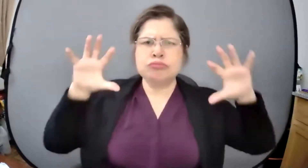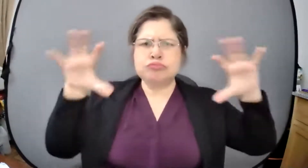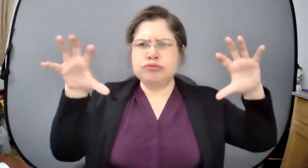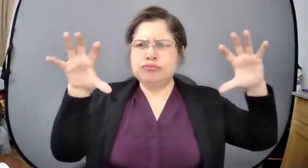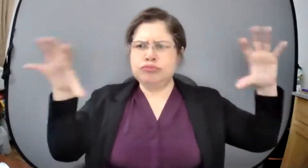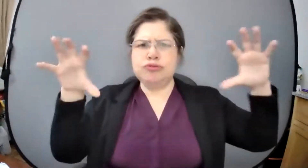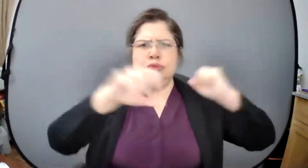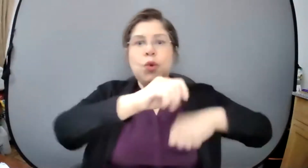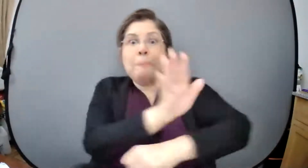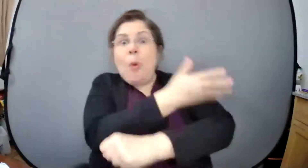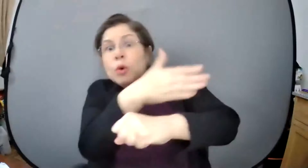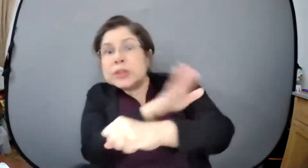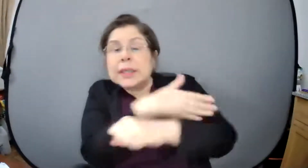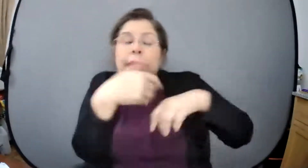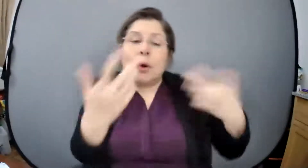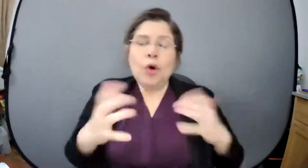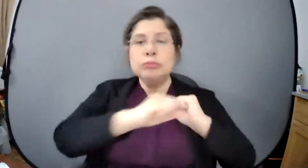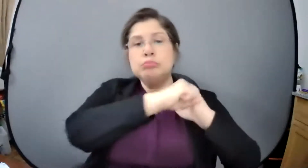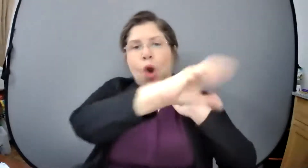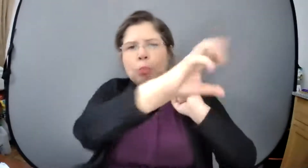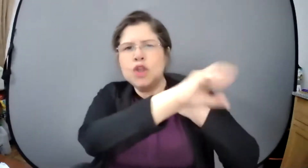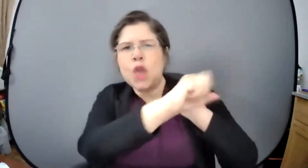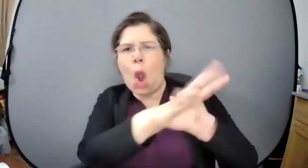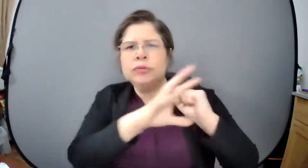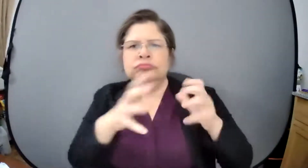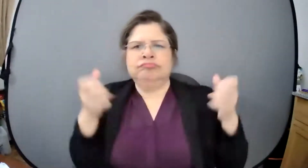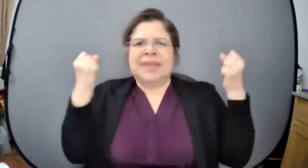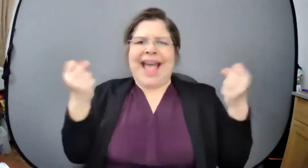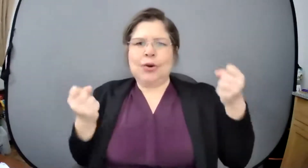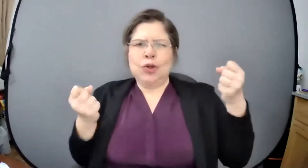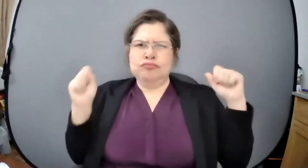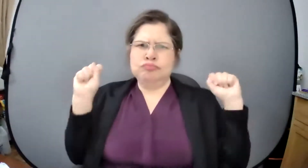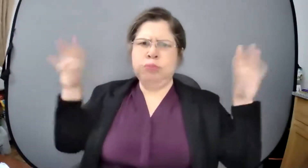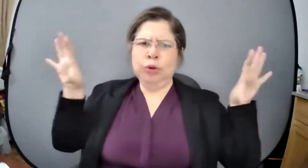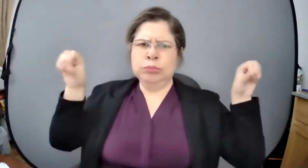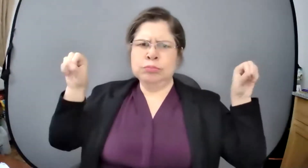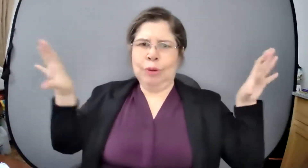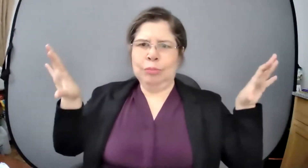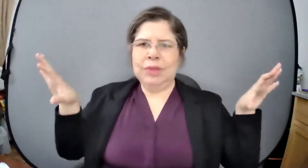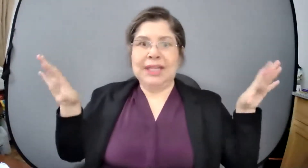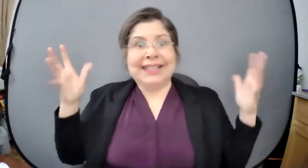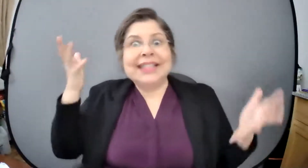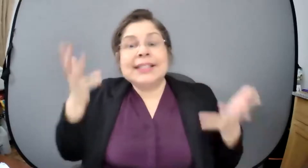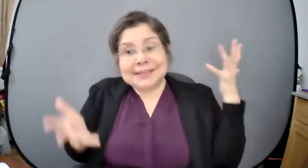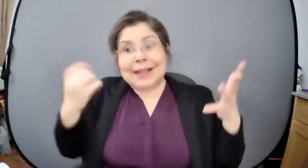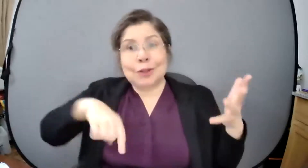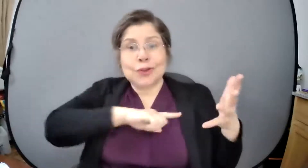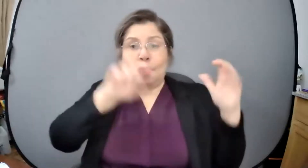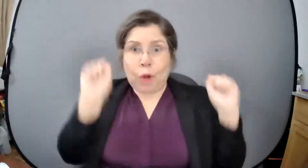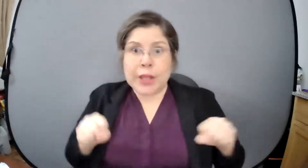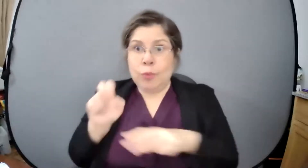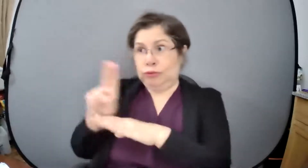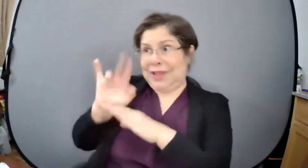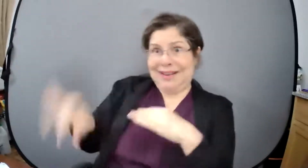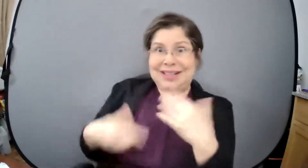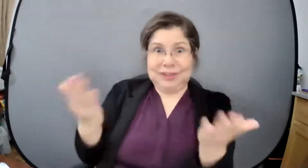comunidad que son de este perfil ¿cómo a le llegaría a nosotros por ejemplo muchos de las